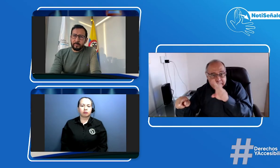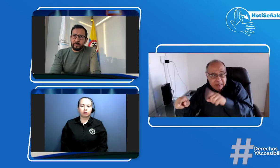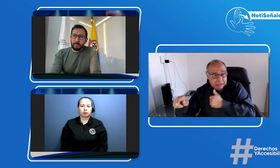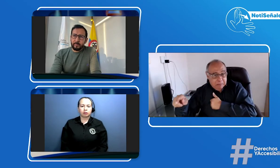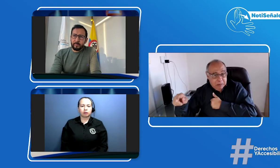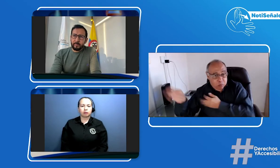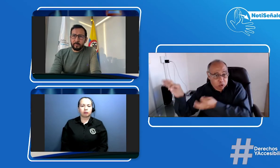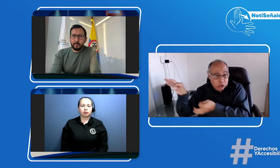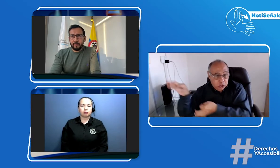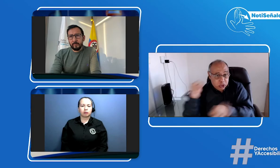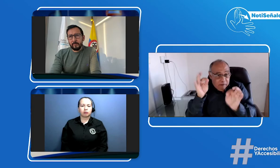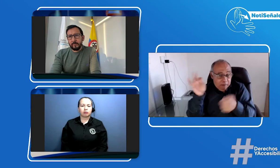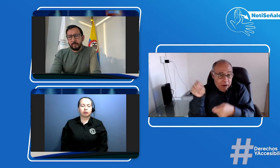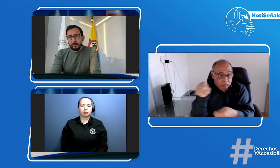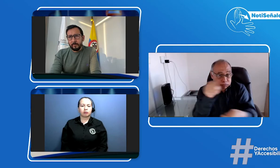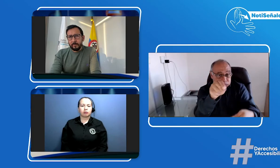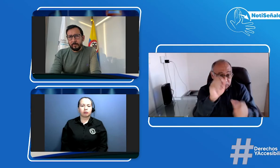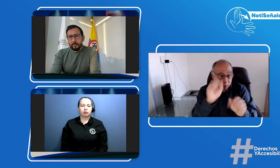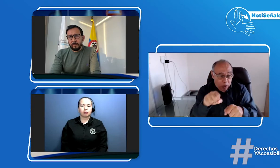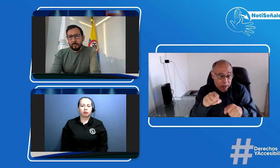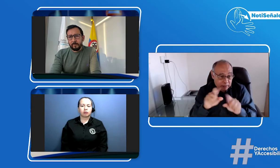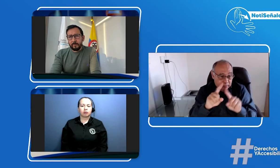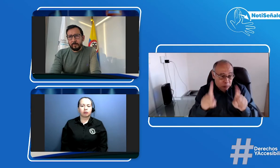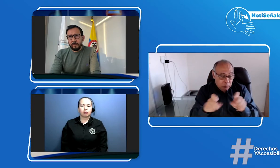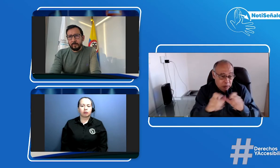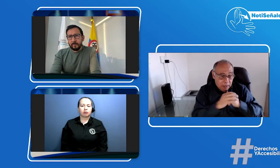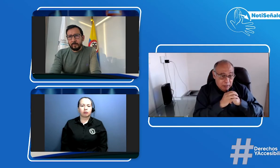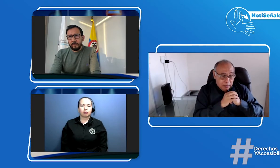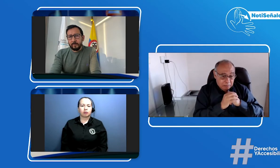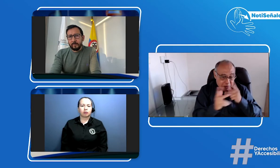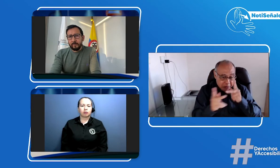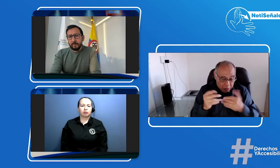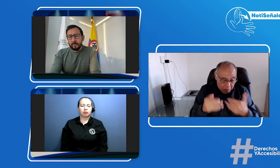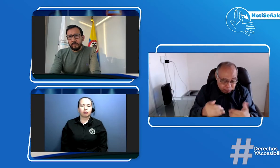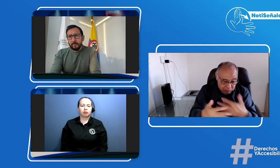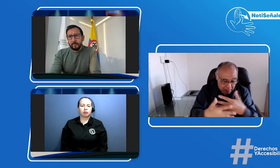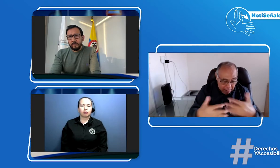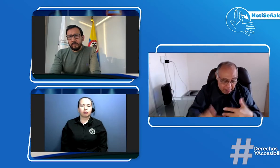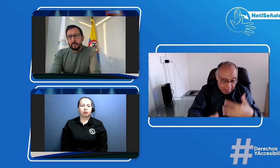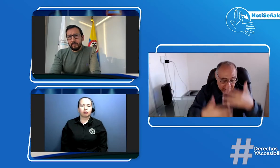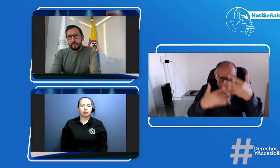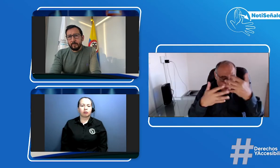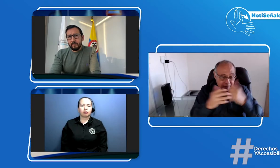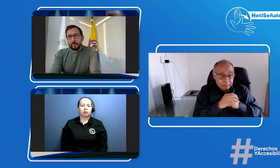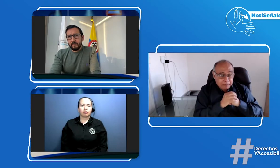ya con el tema de reconocimiento de conductores o se puede utilizar la audiometría que le dan a uno en la IPS